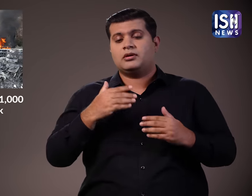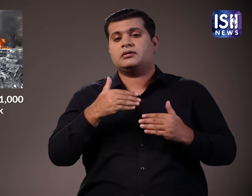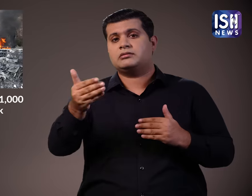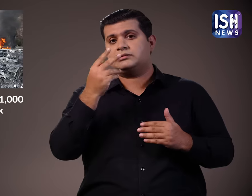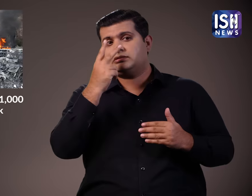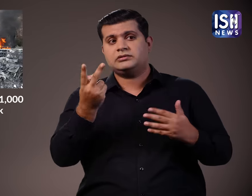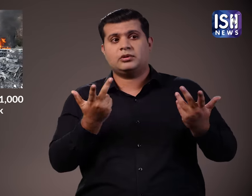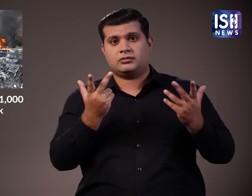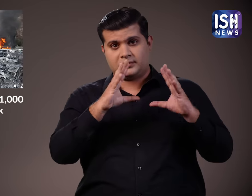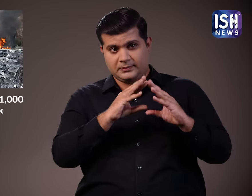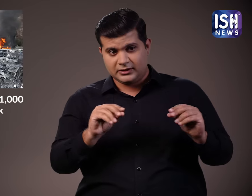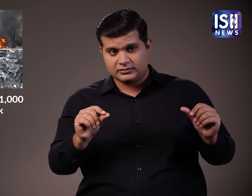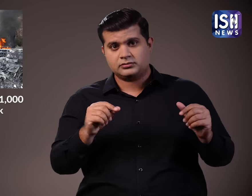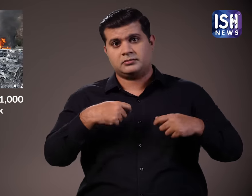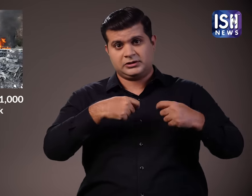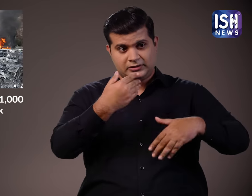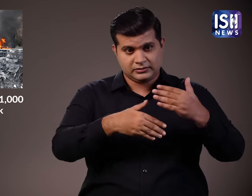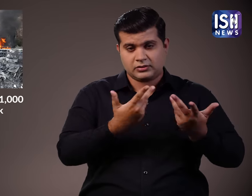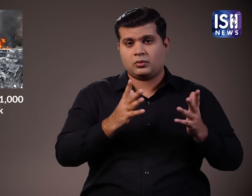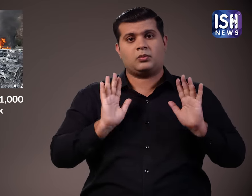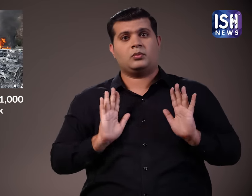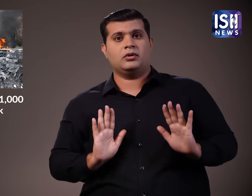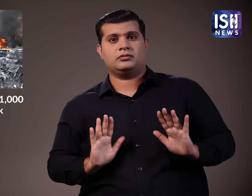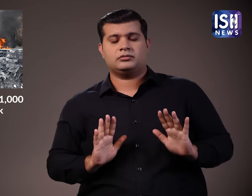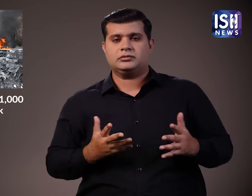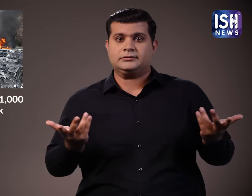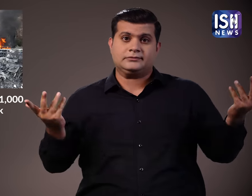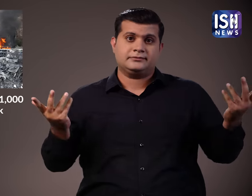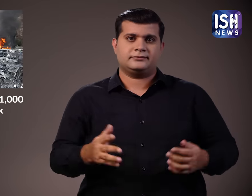अब हमें इंतजार करना होगा और देखना होगा कि युद खतम होता है या नहीं